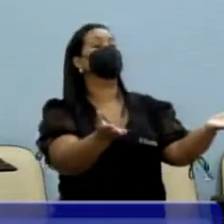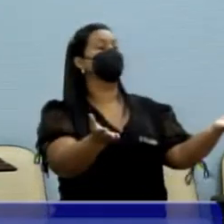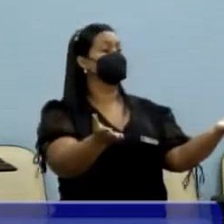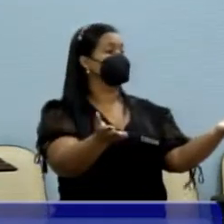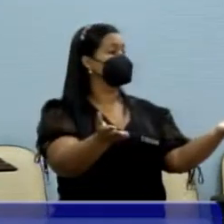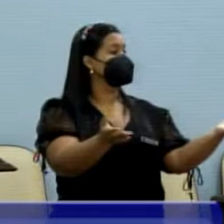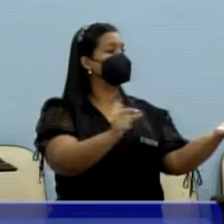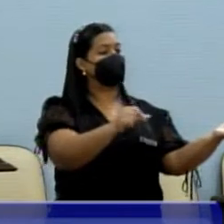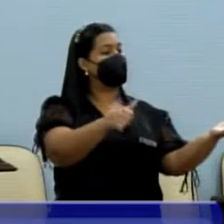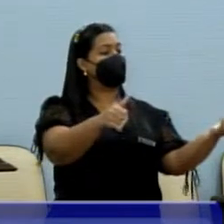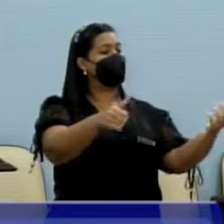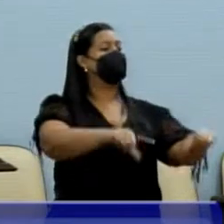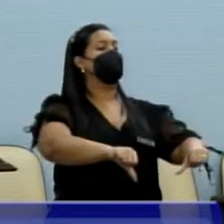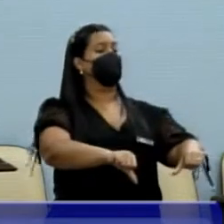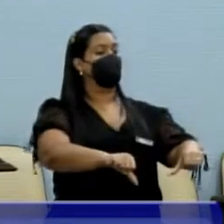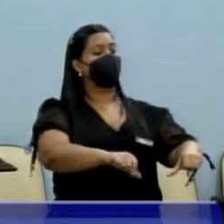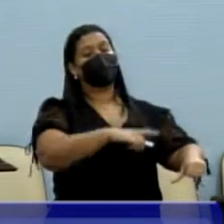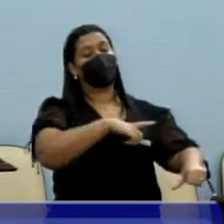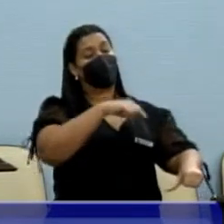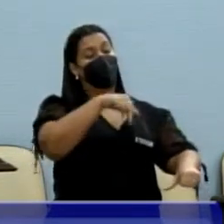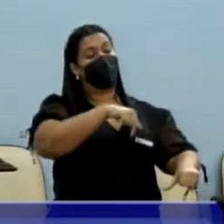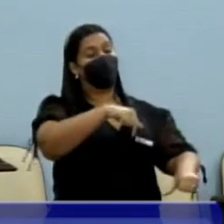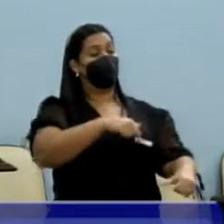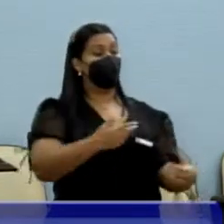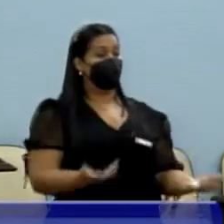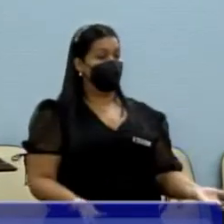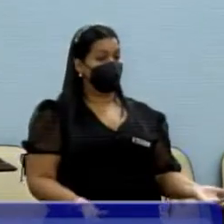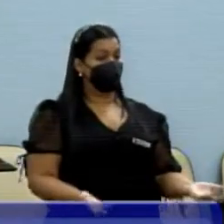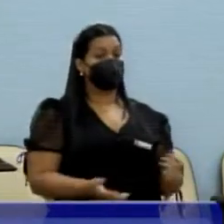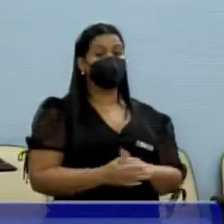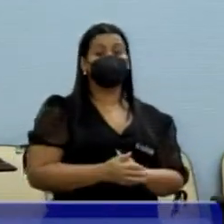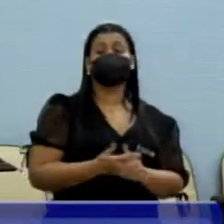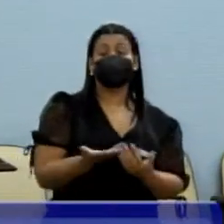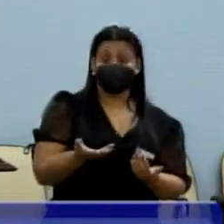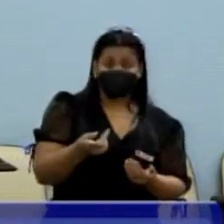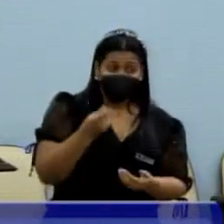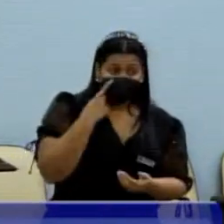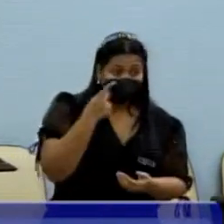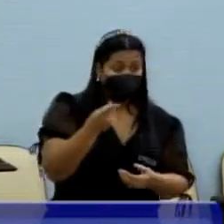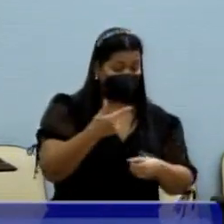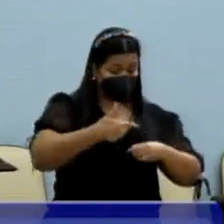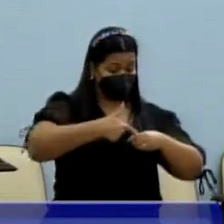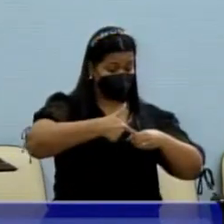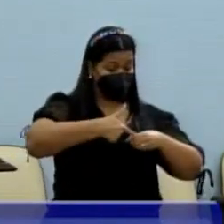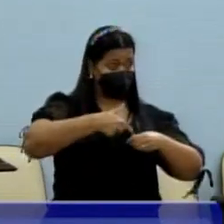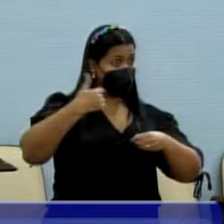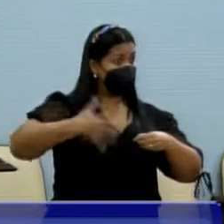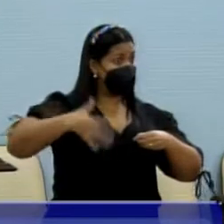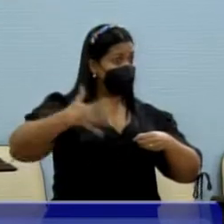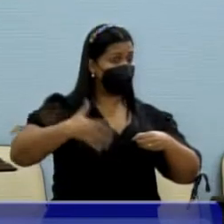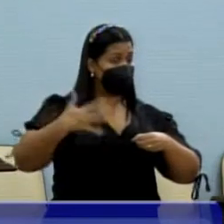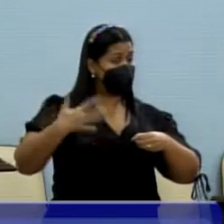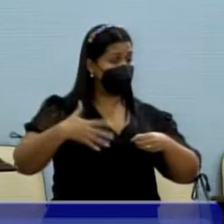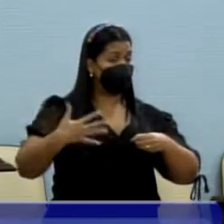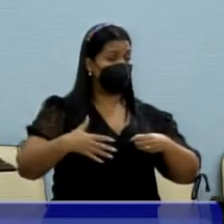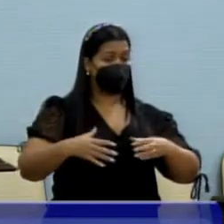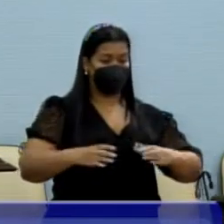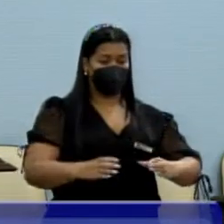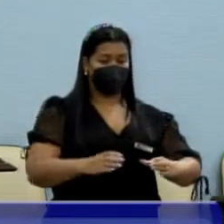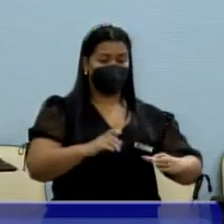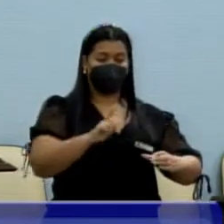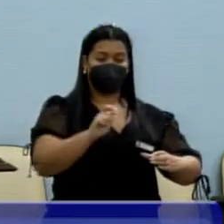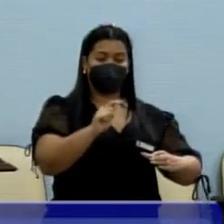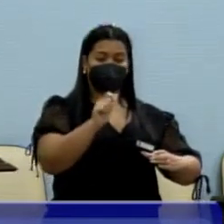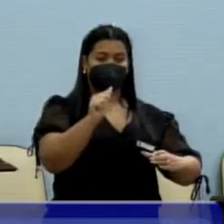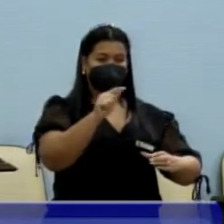pior e mais agressivo no mercado. Vide o preço da gasolina, dos combustíveis, preço do gás, preço do arroz, preço do feijão,